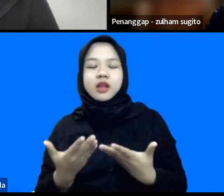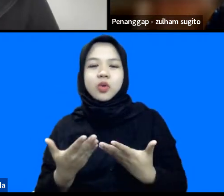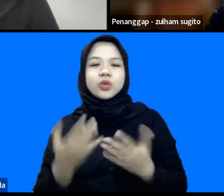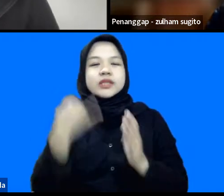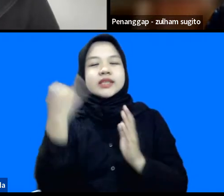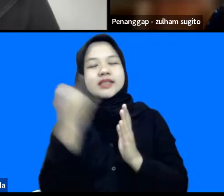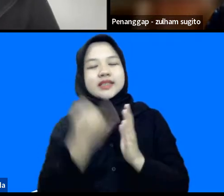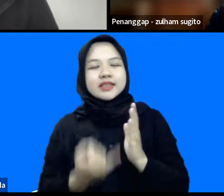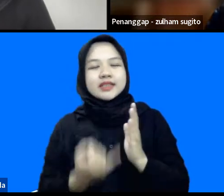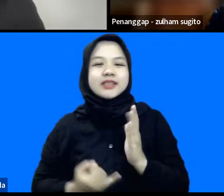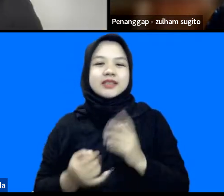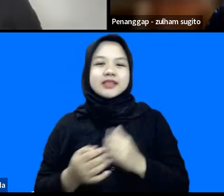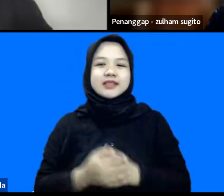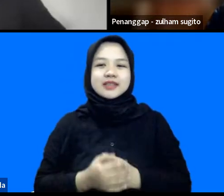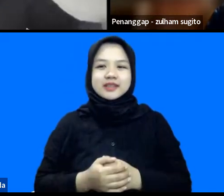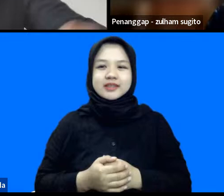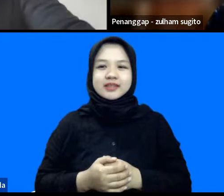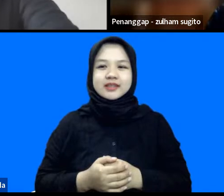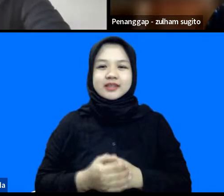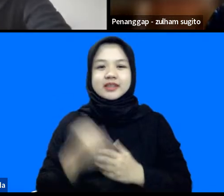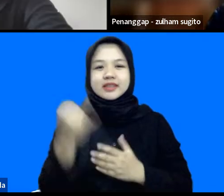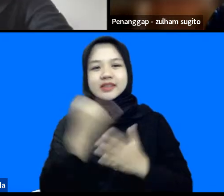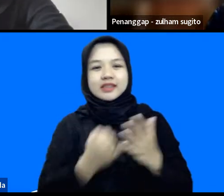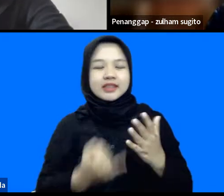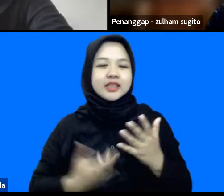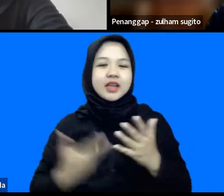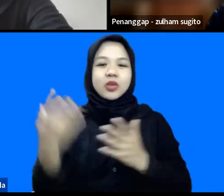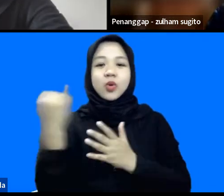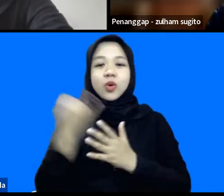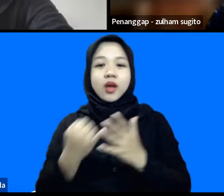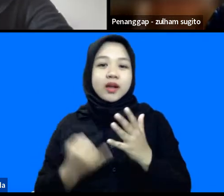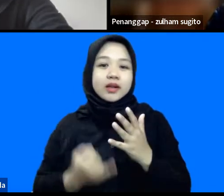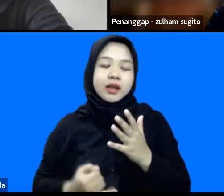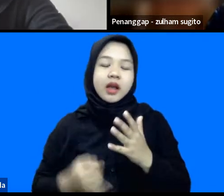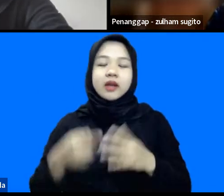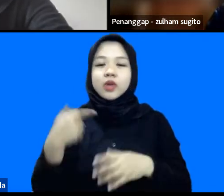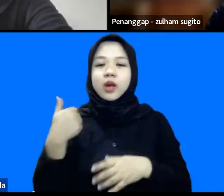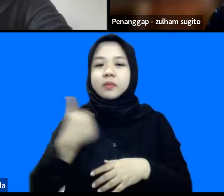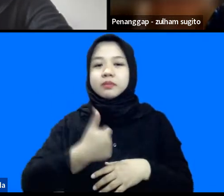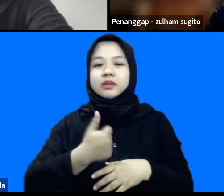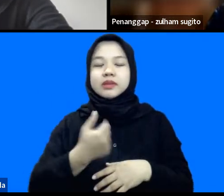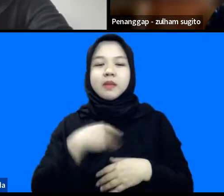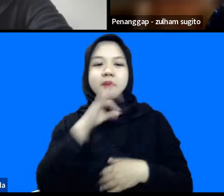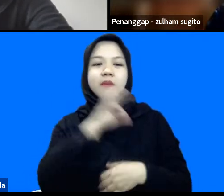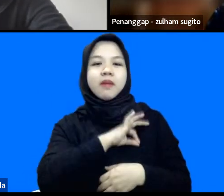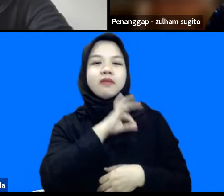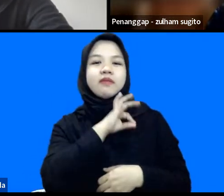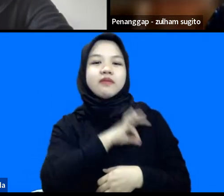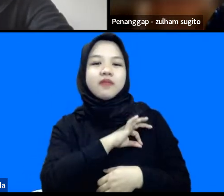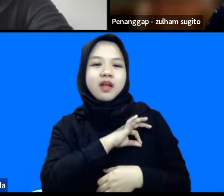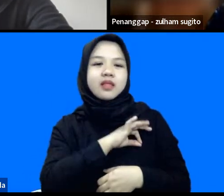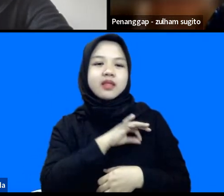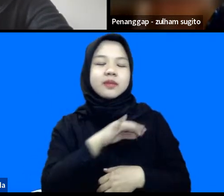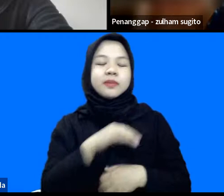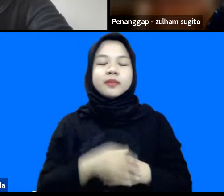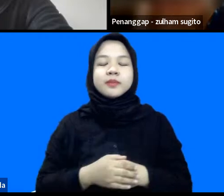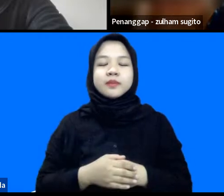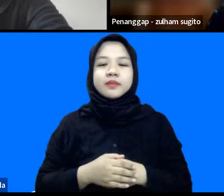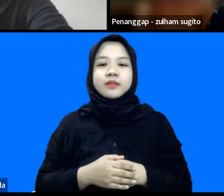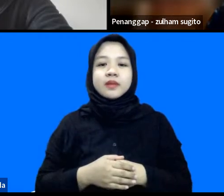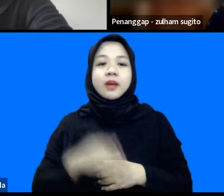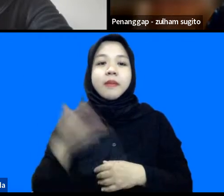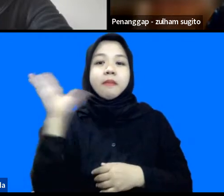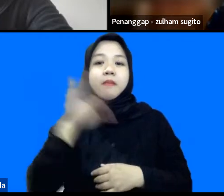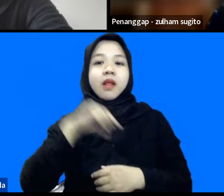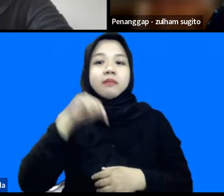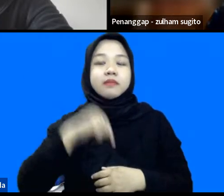kalau bisa dikatakan seni atau sebuah karya yang kemudian bisa dimanfaatkan kemudian pada malam hari